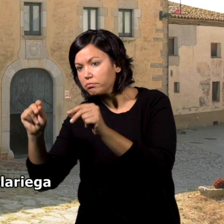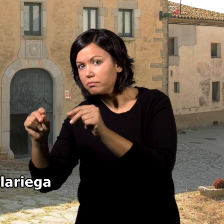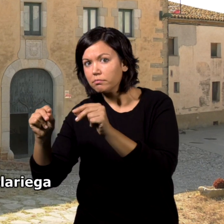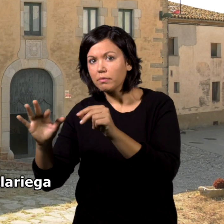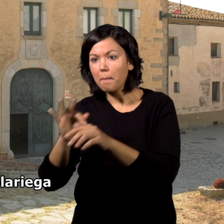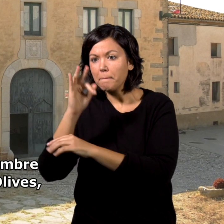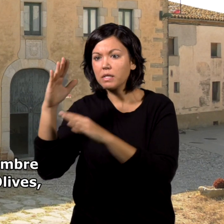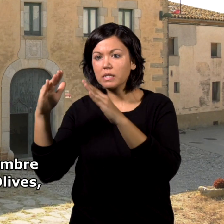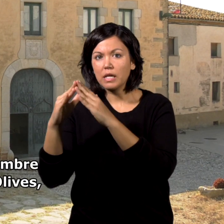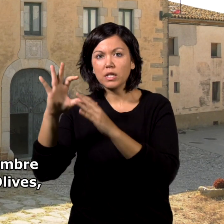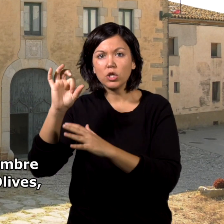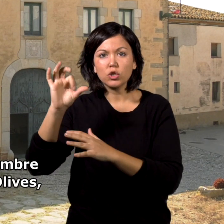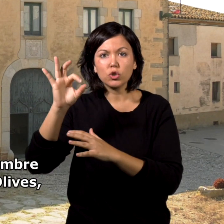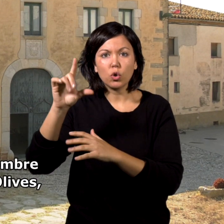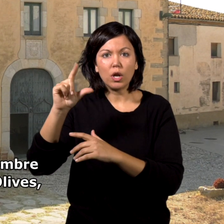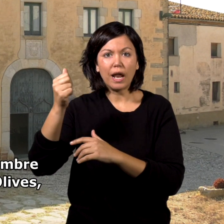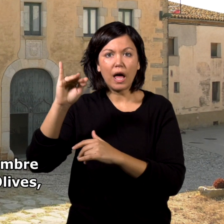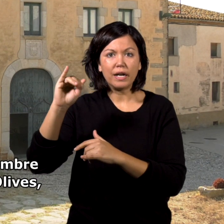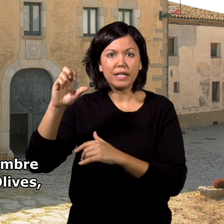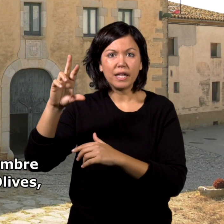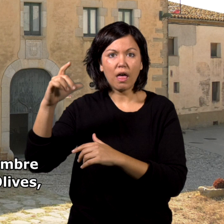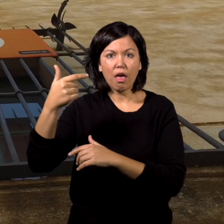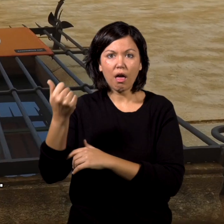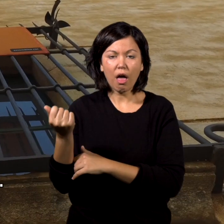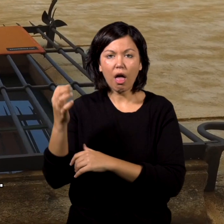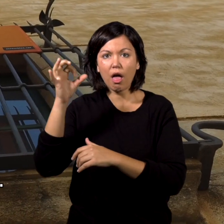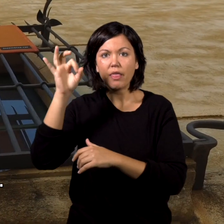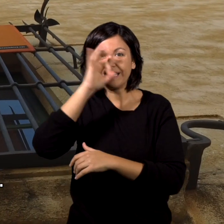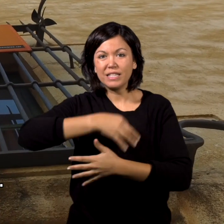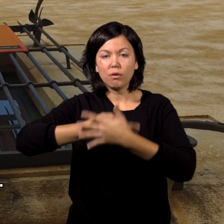solariega conocida bajo el nombre de Can Ross de las Olivas, del siglo XVIII.